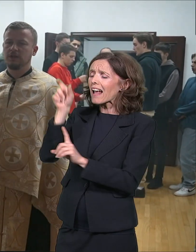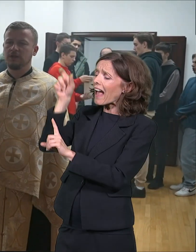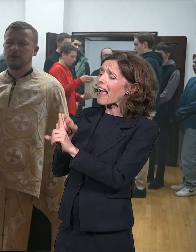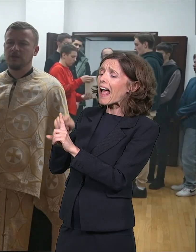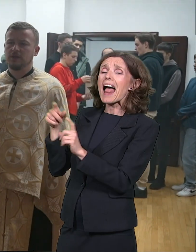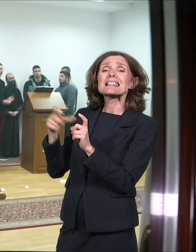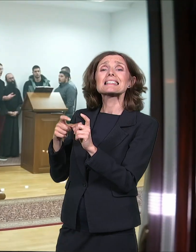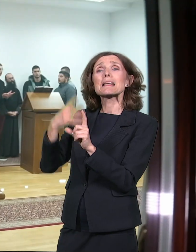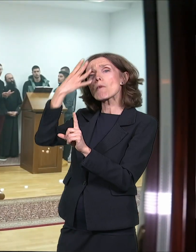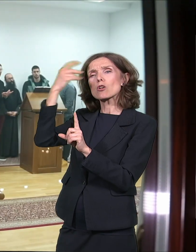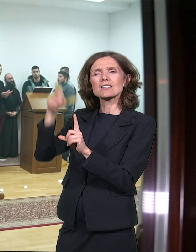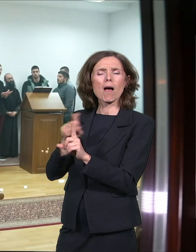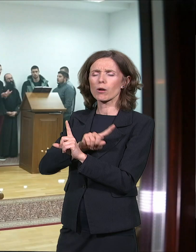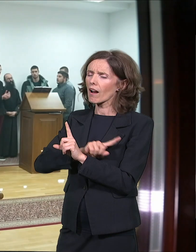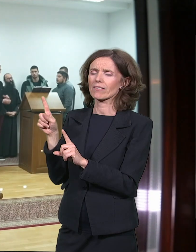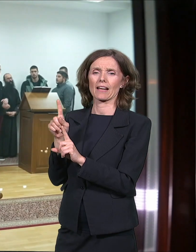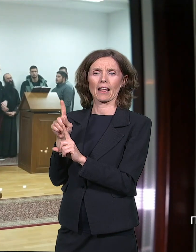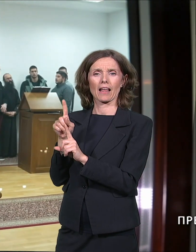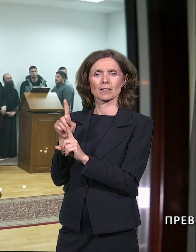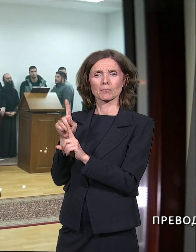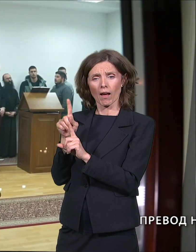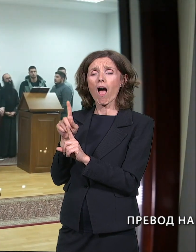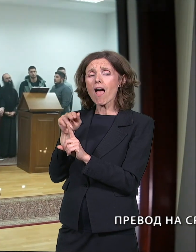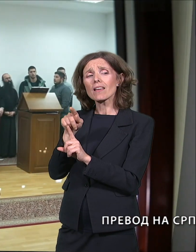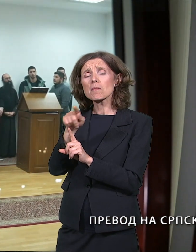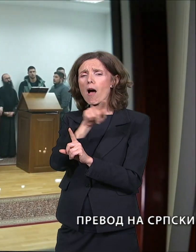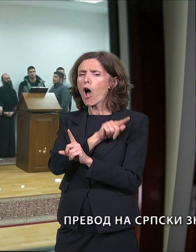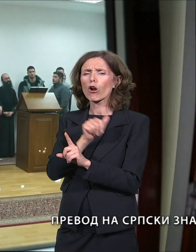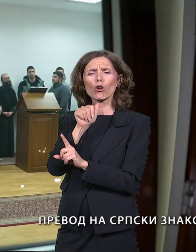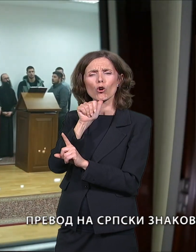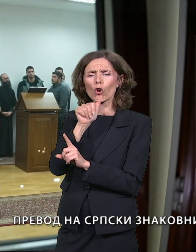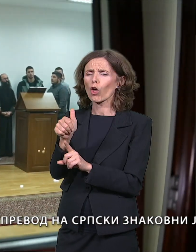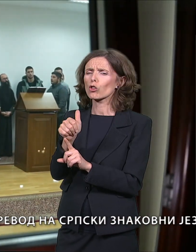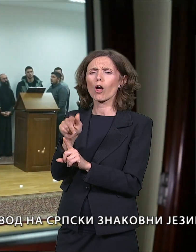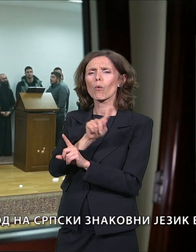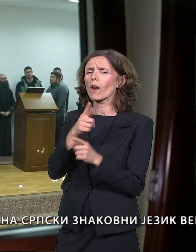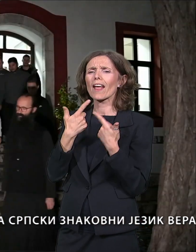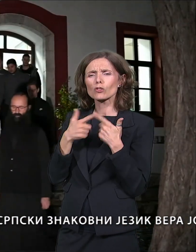ovog velikana. A ne sme, ima onih koji to neće ni dozvoliti.